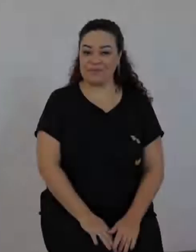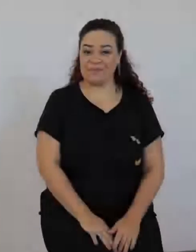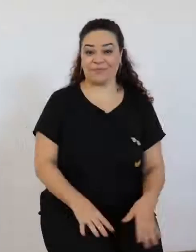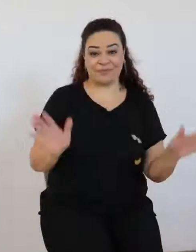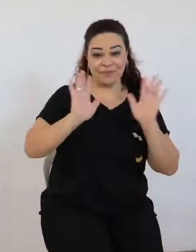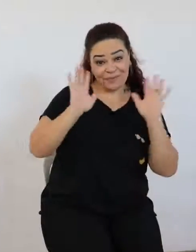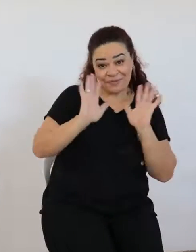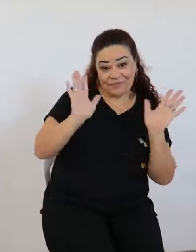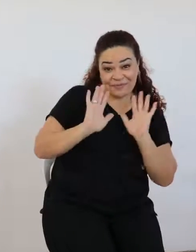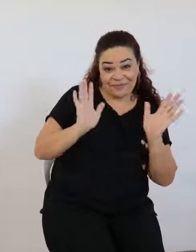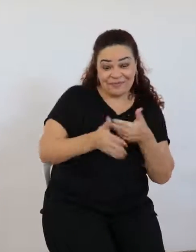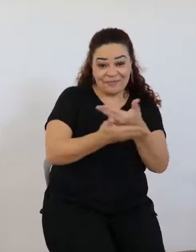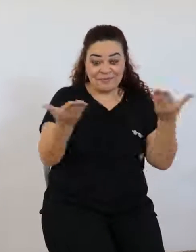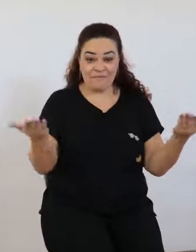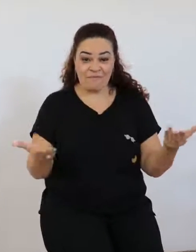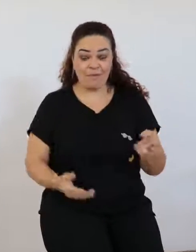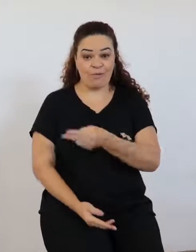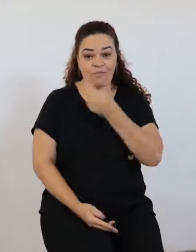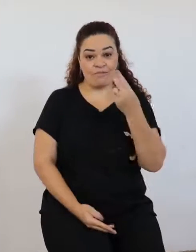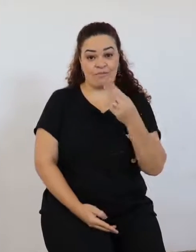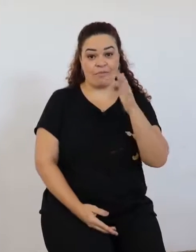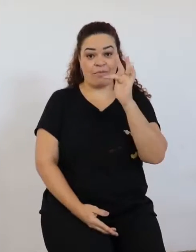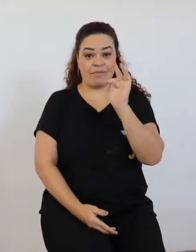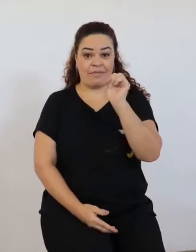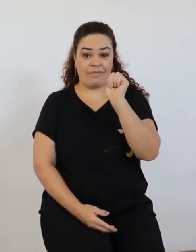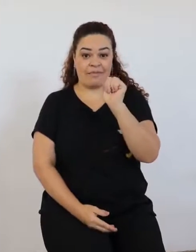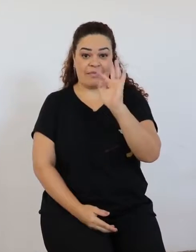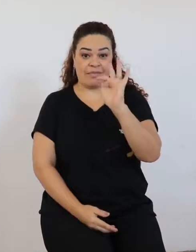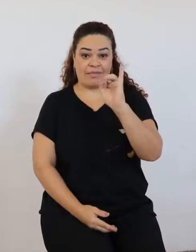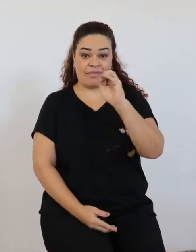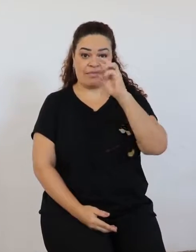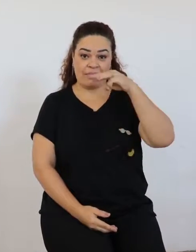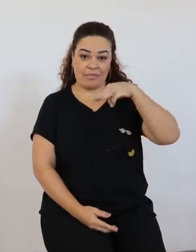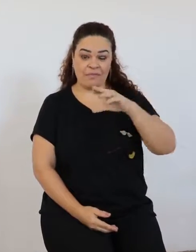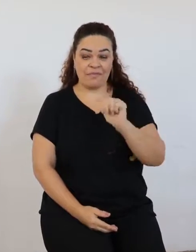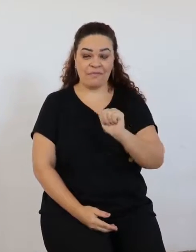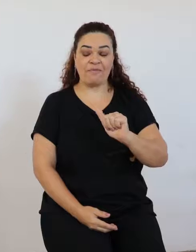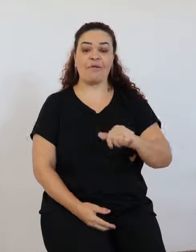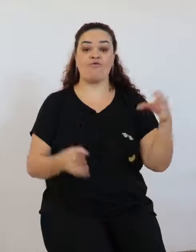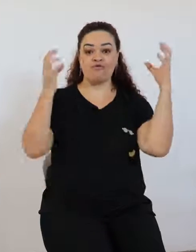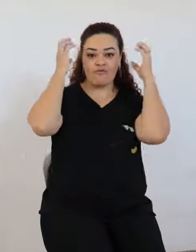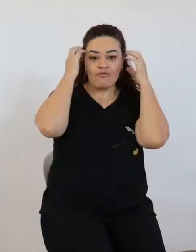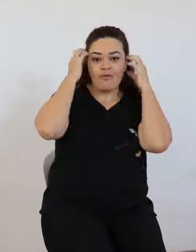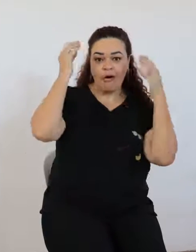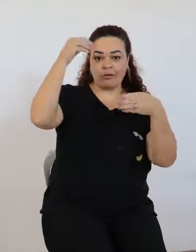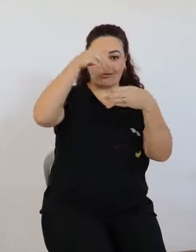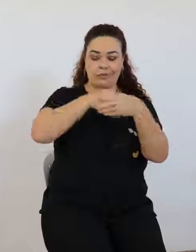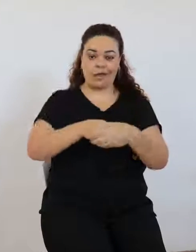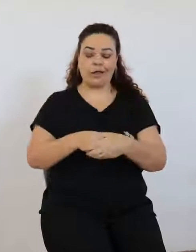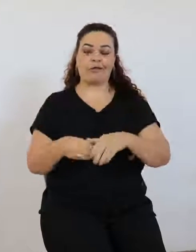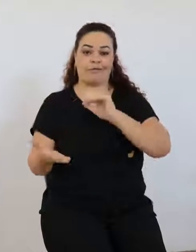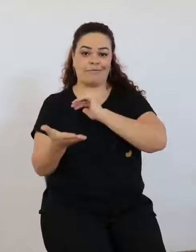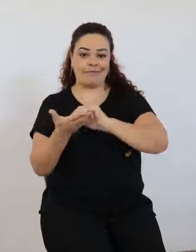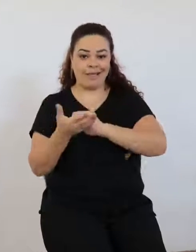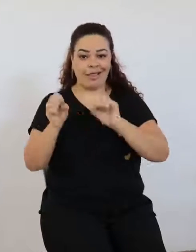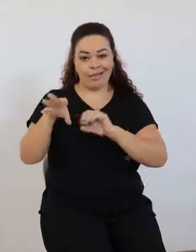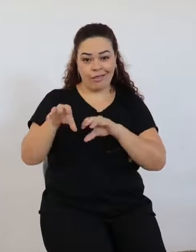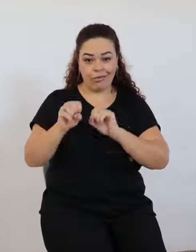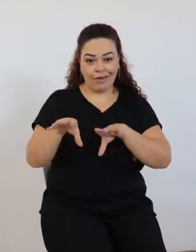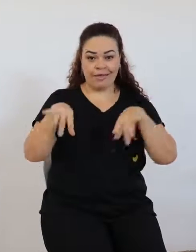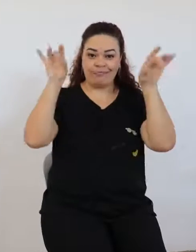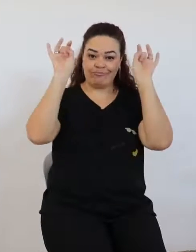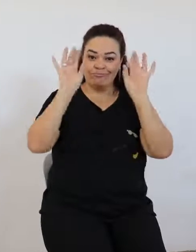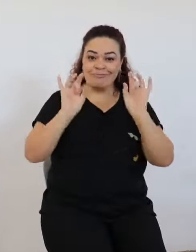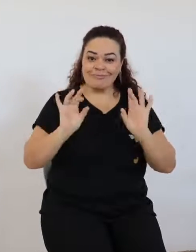Olá pessoal, meu nome é Fátima, eu sou fonoaudióloga da Secretaria Municipal de Educação e trabalho junto com a equipe